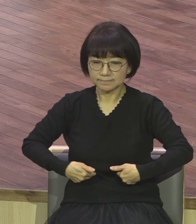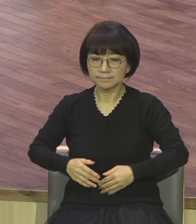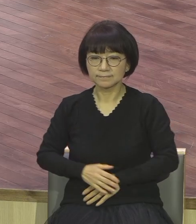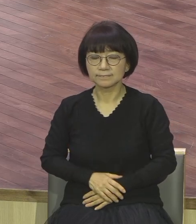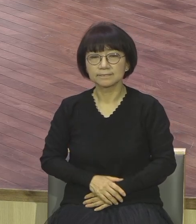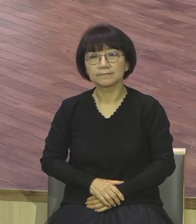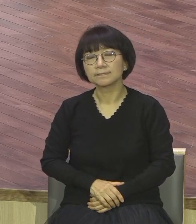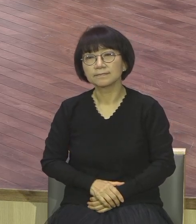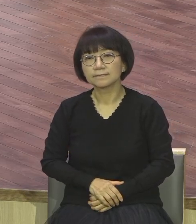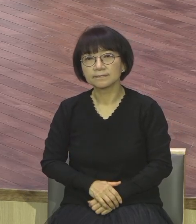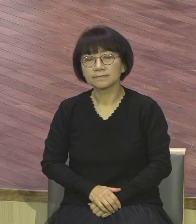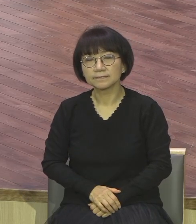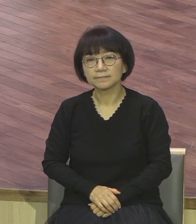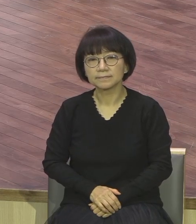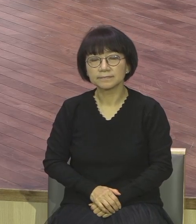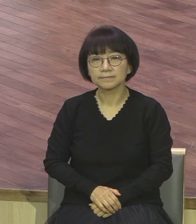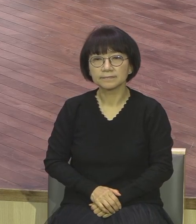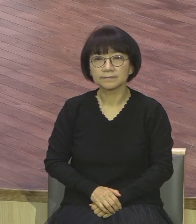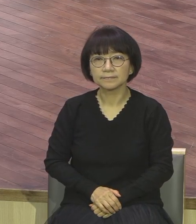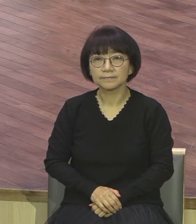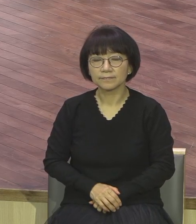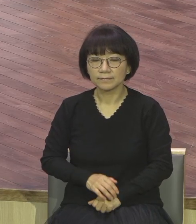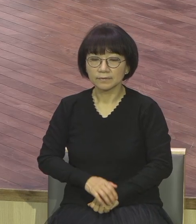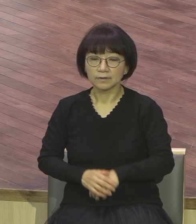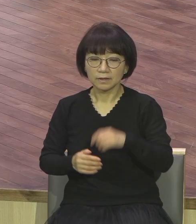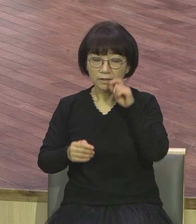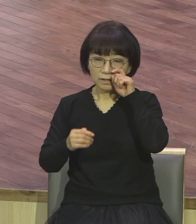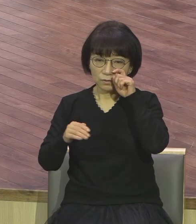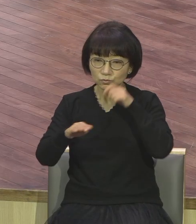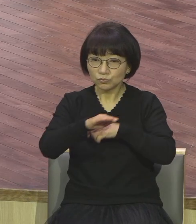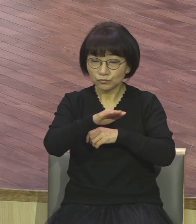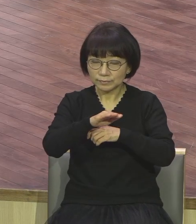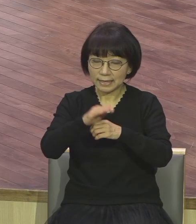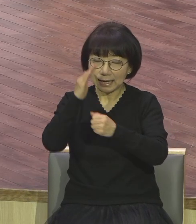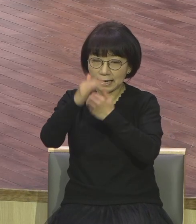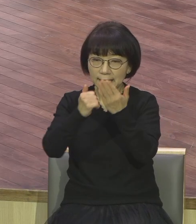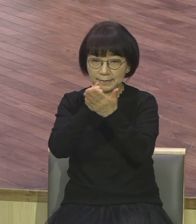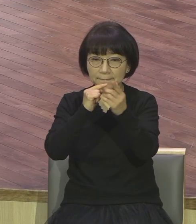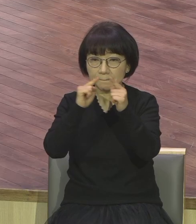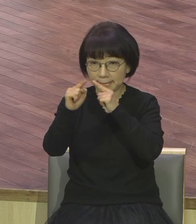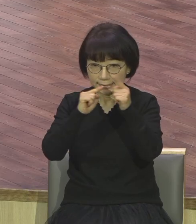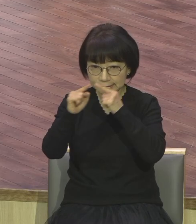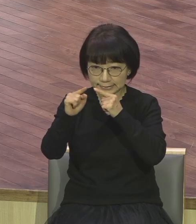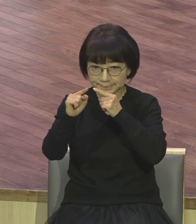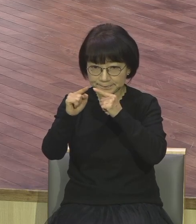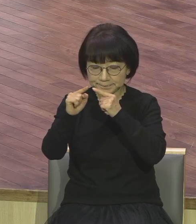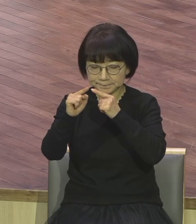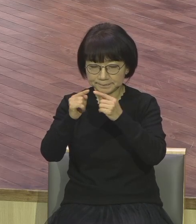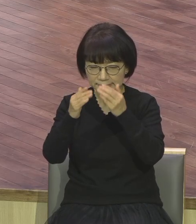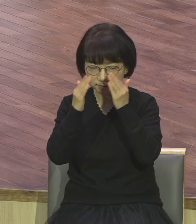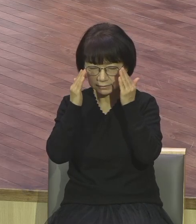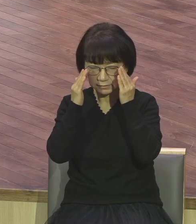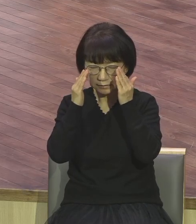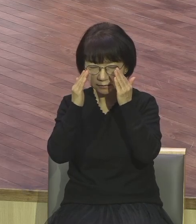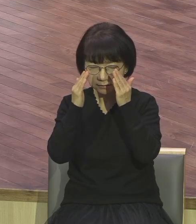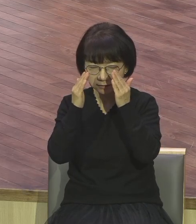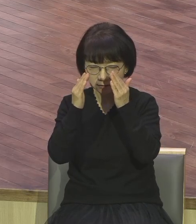말씀에 집중하는 이 고요한 시간이 우리에게 필요합니다 막연한 명상이 아니에요 말씀에 집중하는